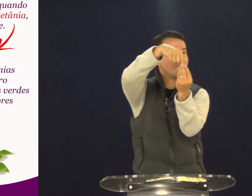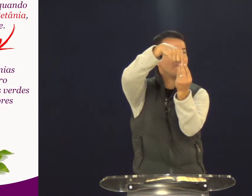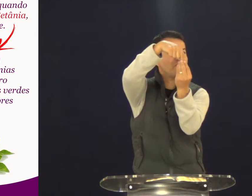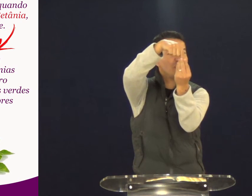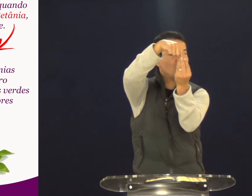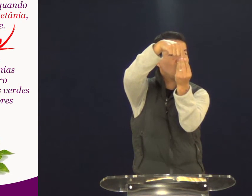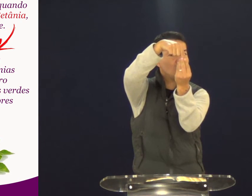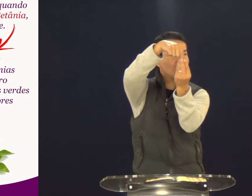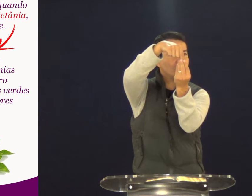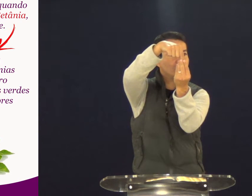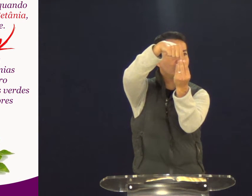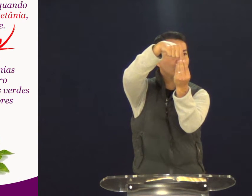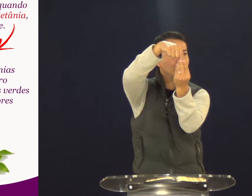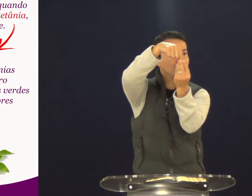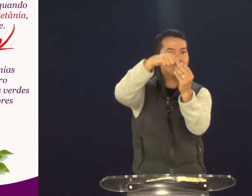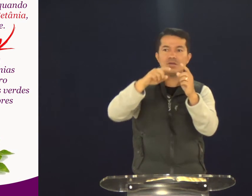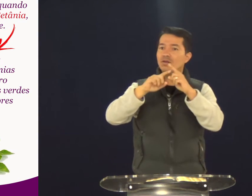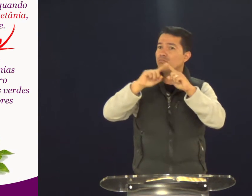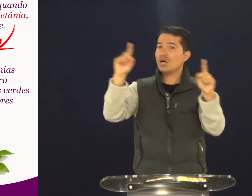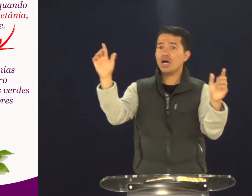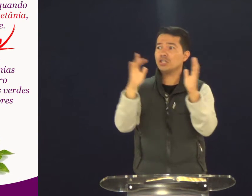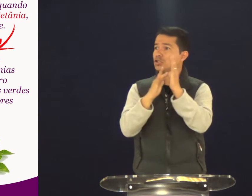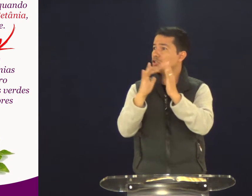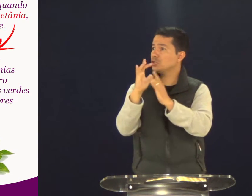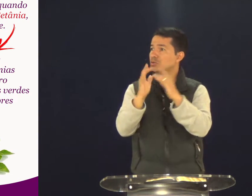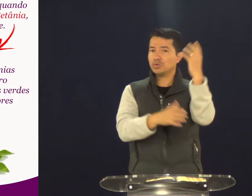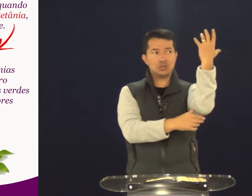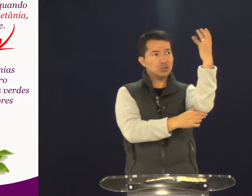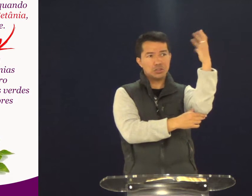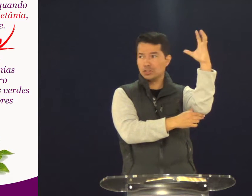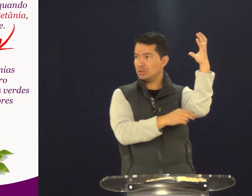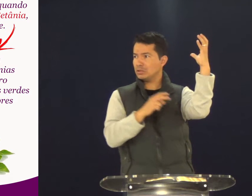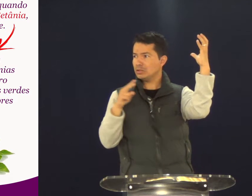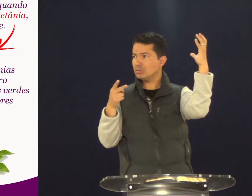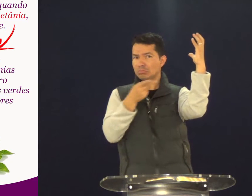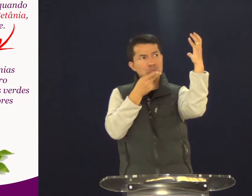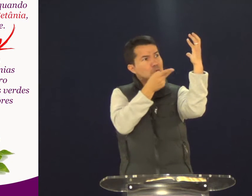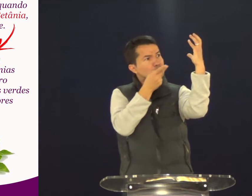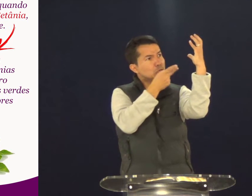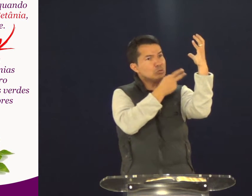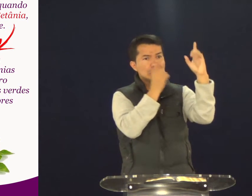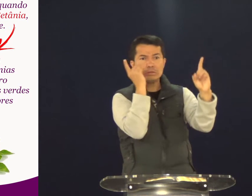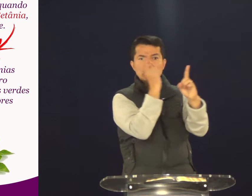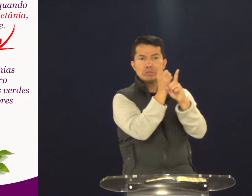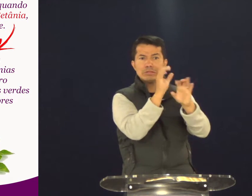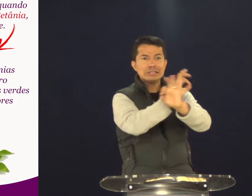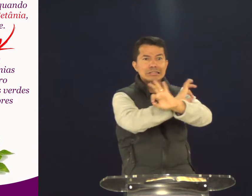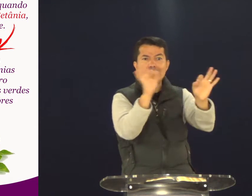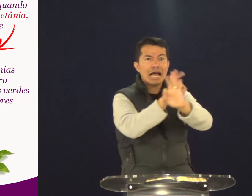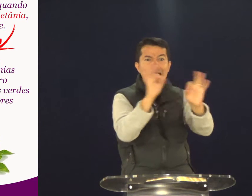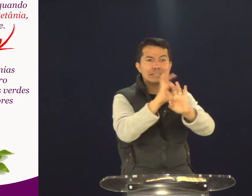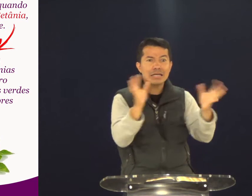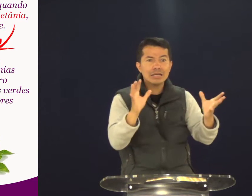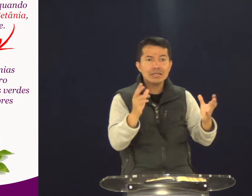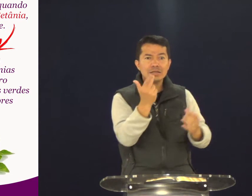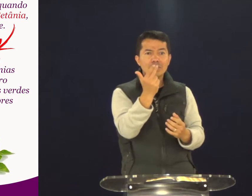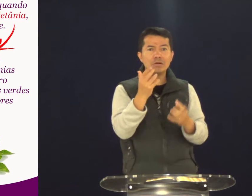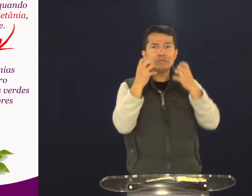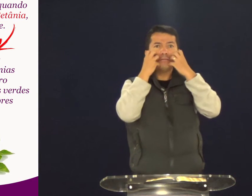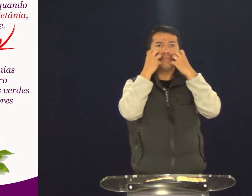dos figos. Mas, de repente, Jesus encontra uma figueira e